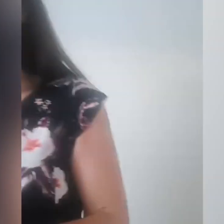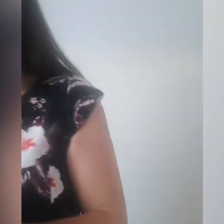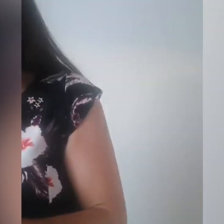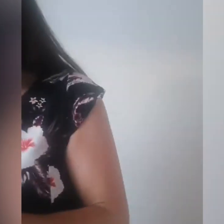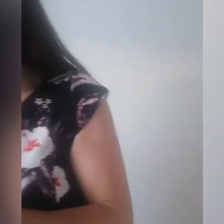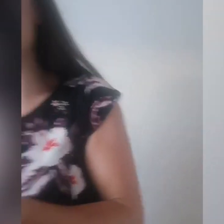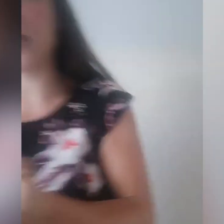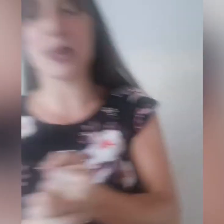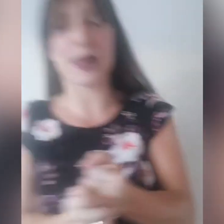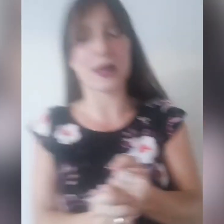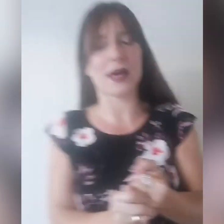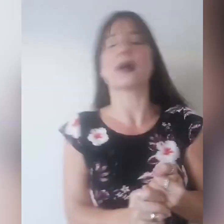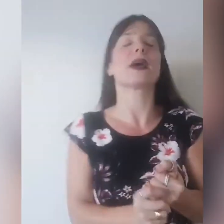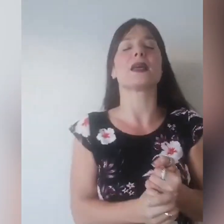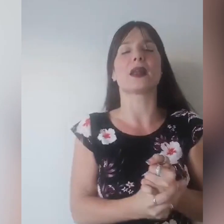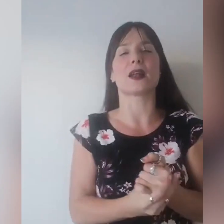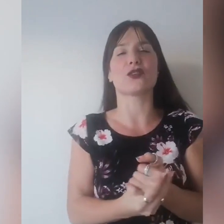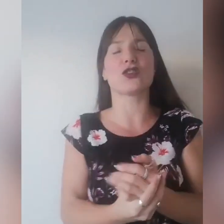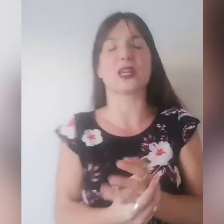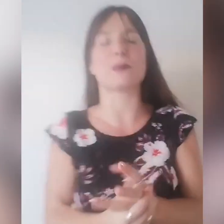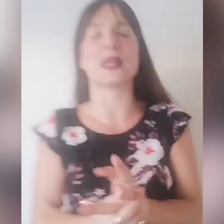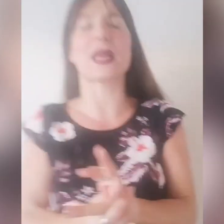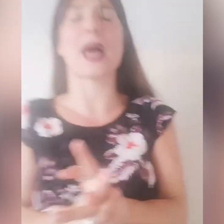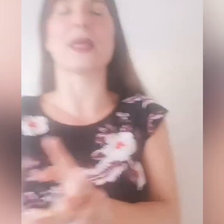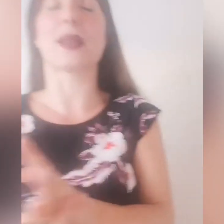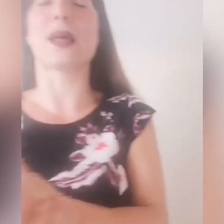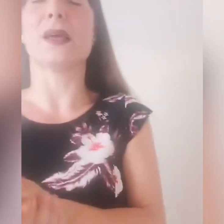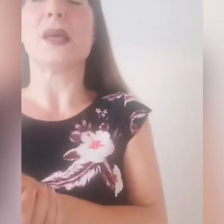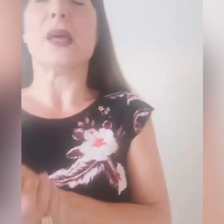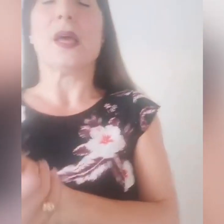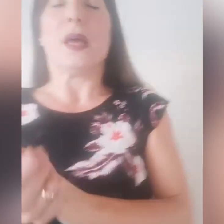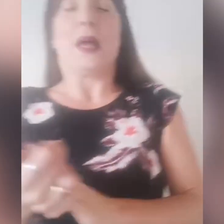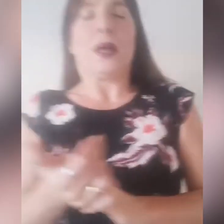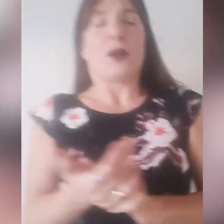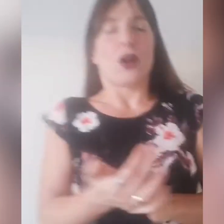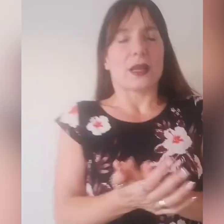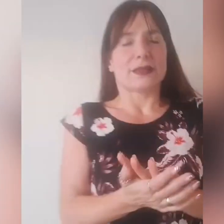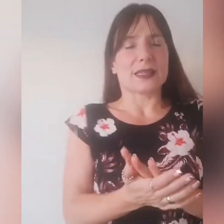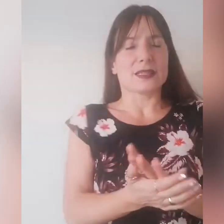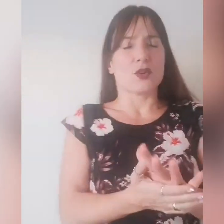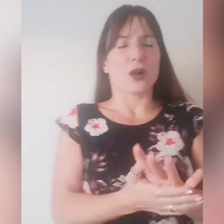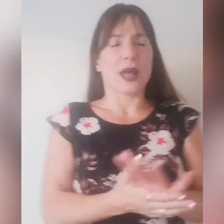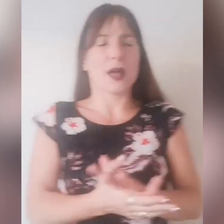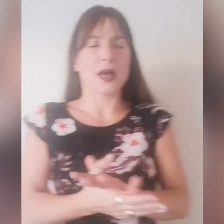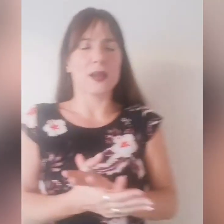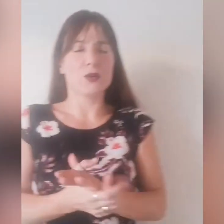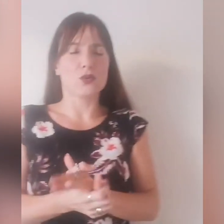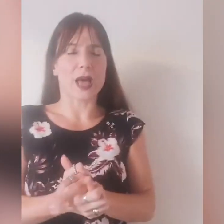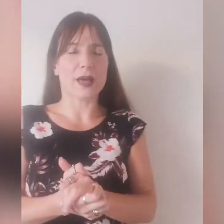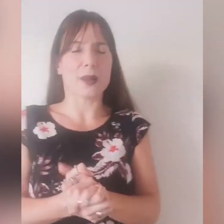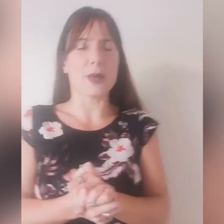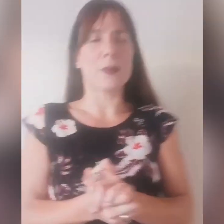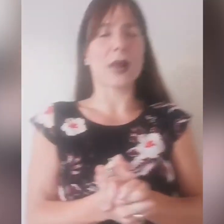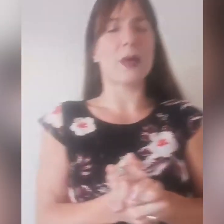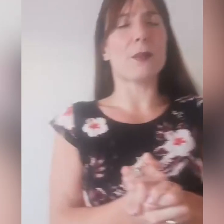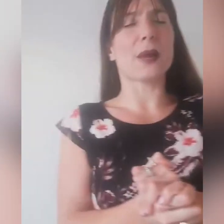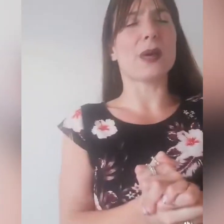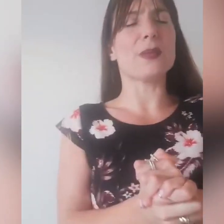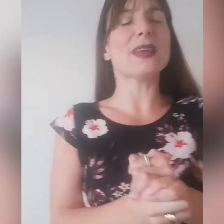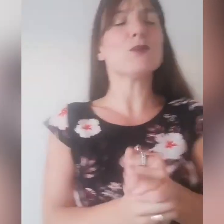gloria a te Signore, alleluia, mettiamo